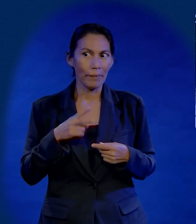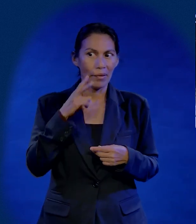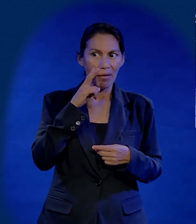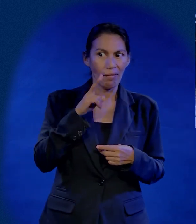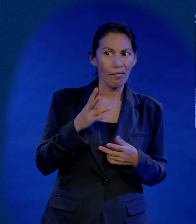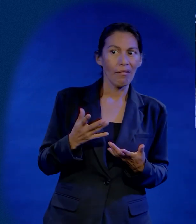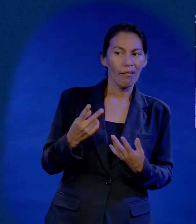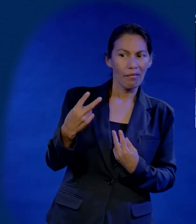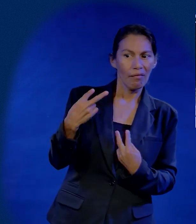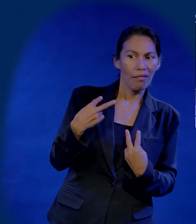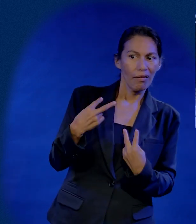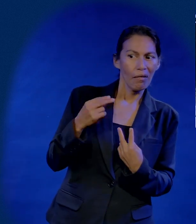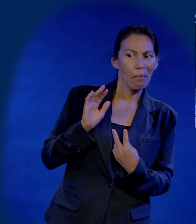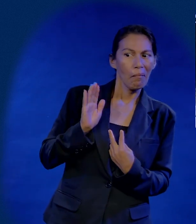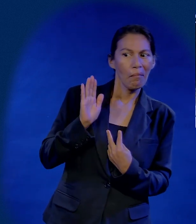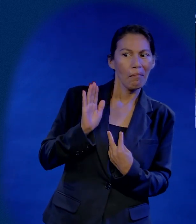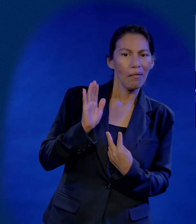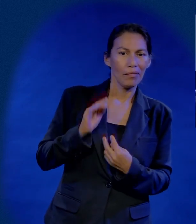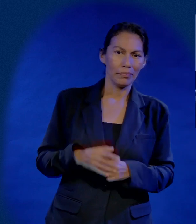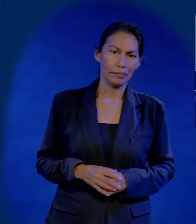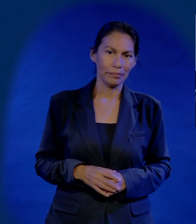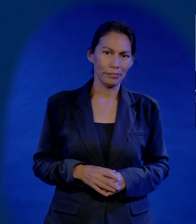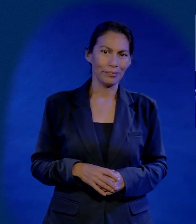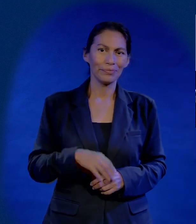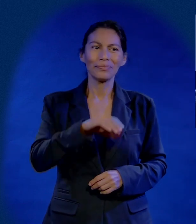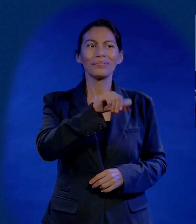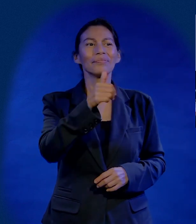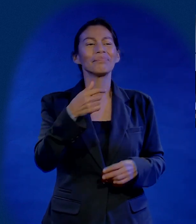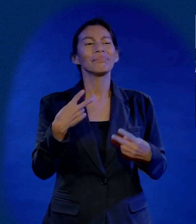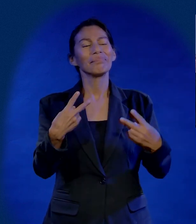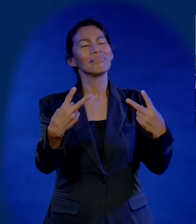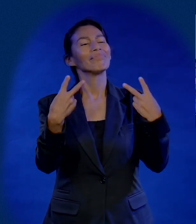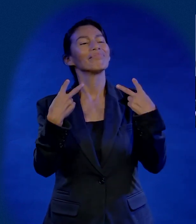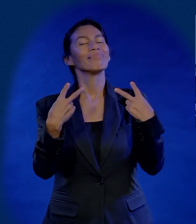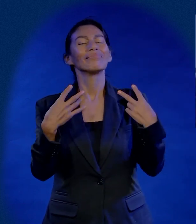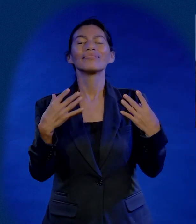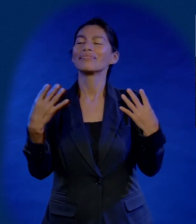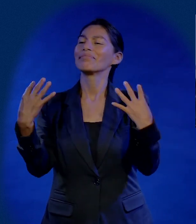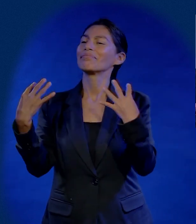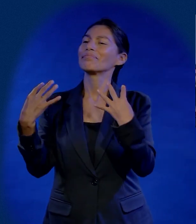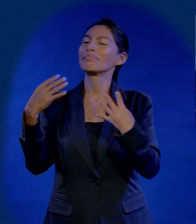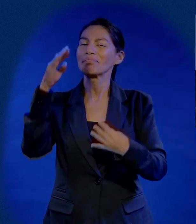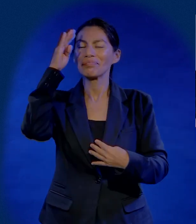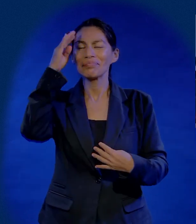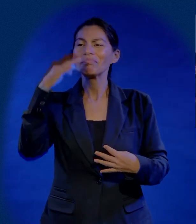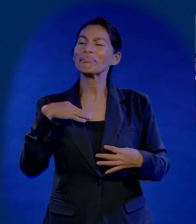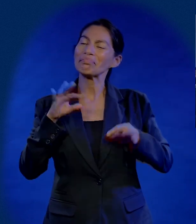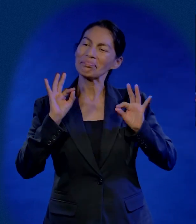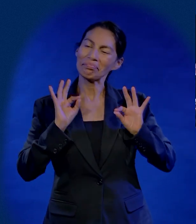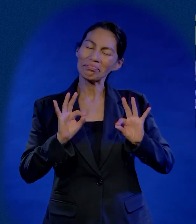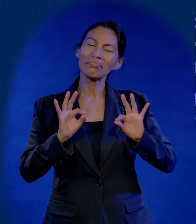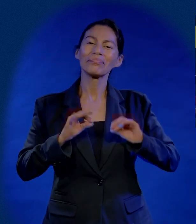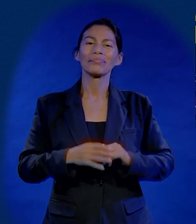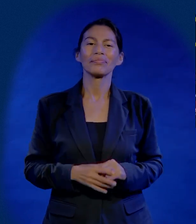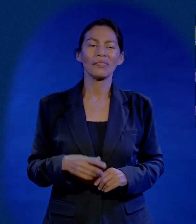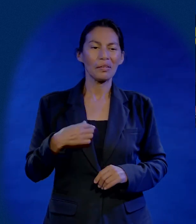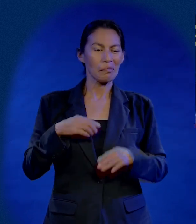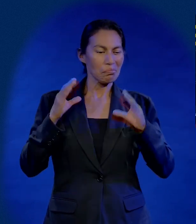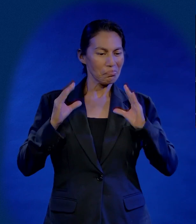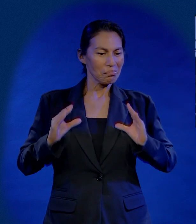desgastamos muchísimo. Cuando lo que hago es para que otros vean, para que otros se sientan bien, para que